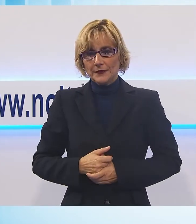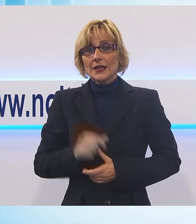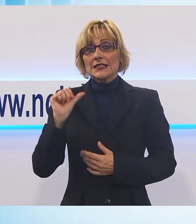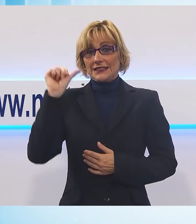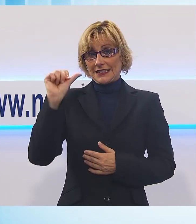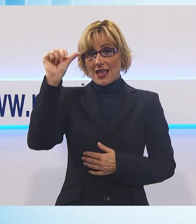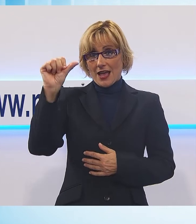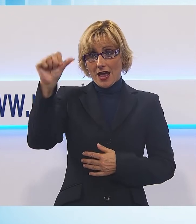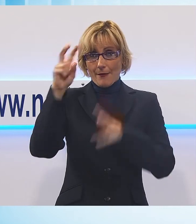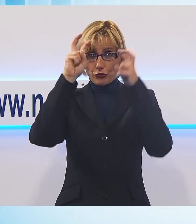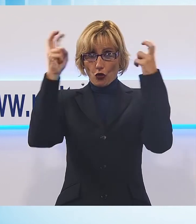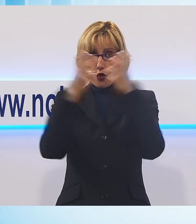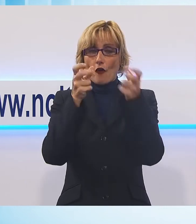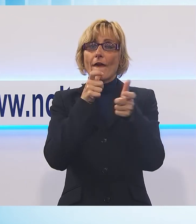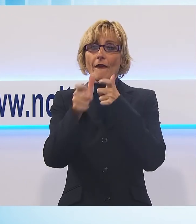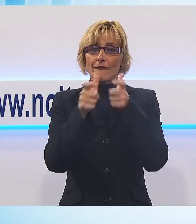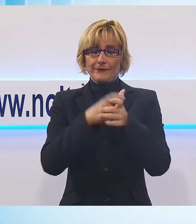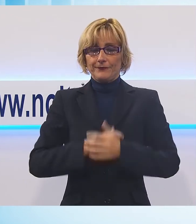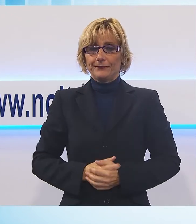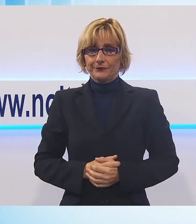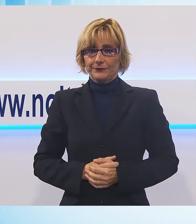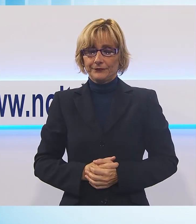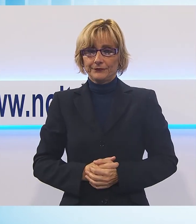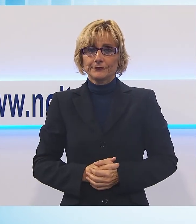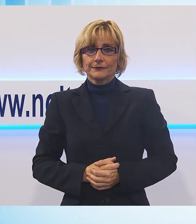sabato la rubrica Parla il Vescovo